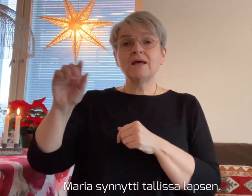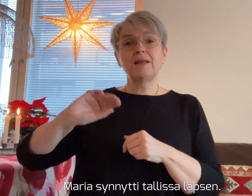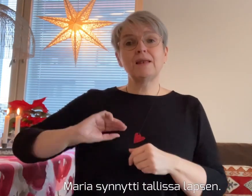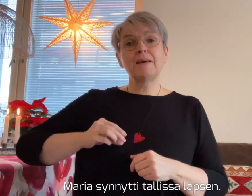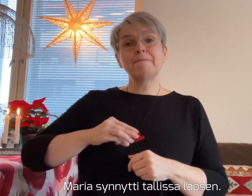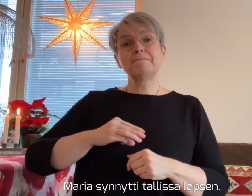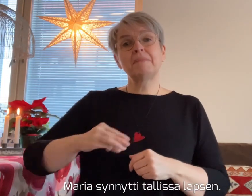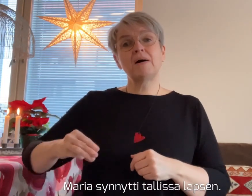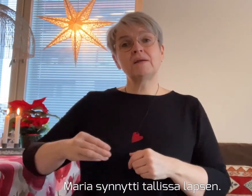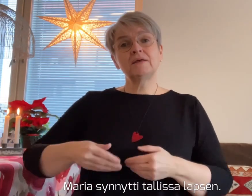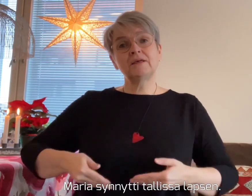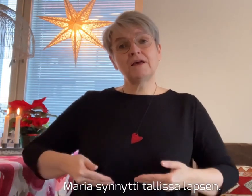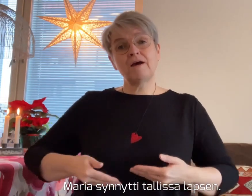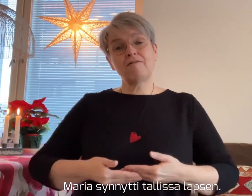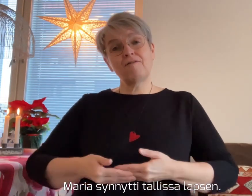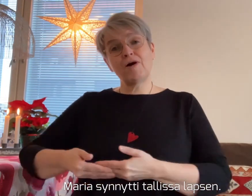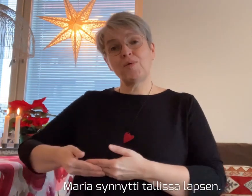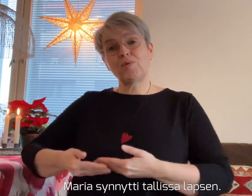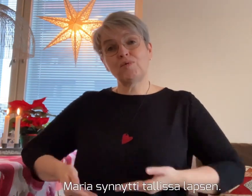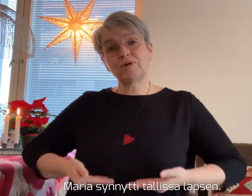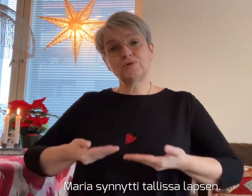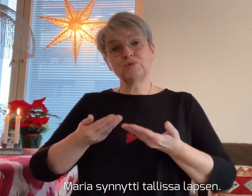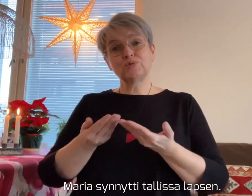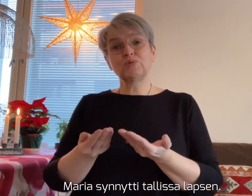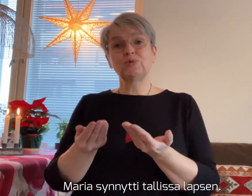Maria synnytti tallissa lapsen.